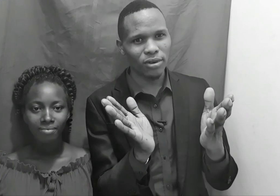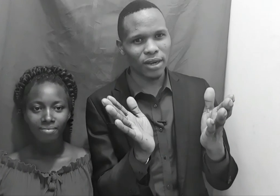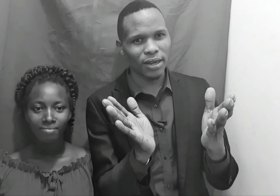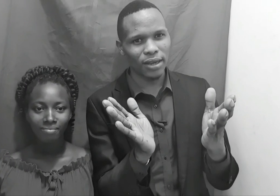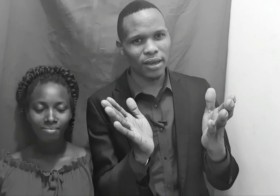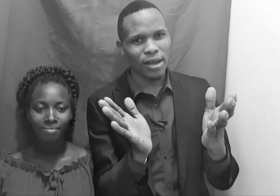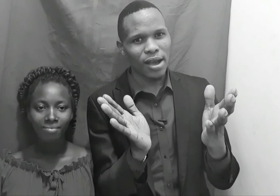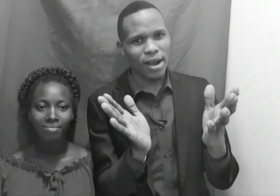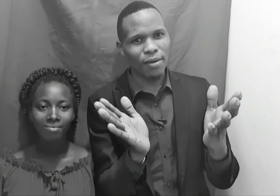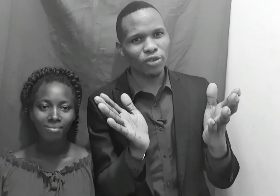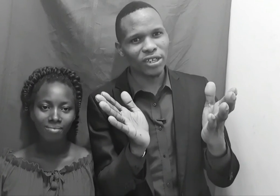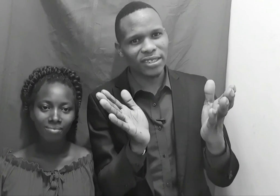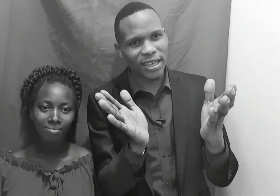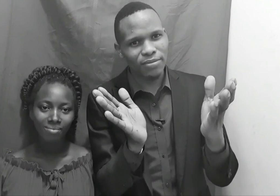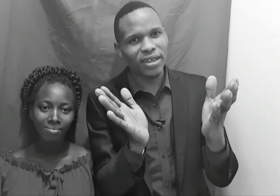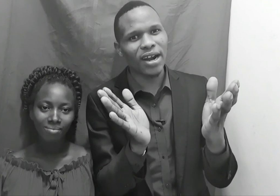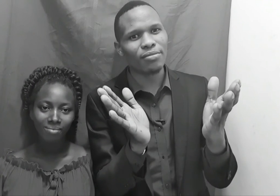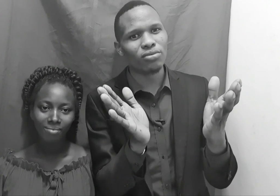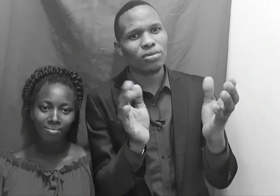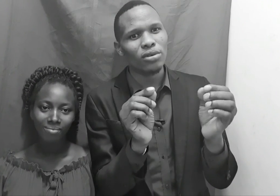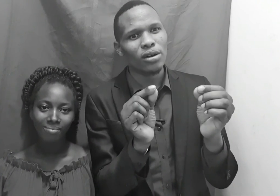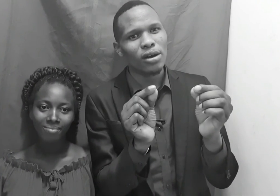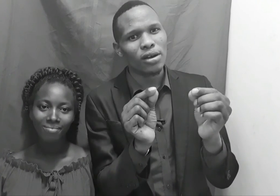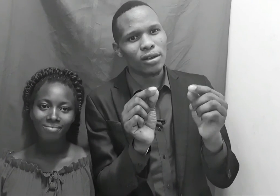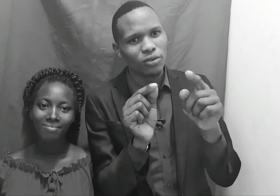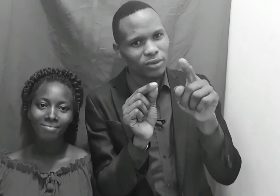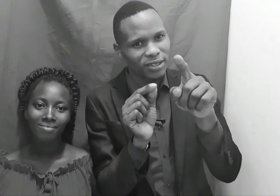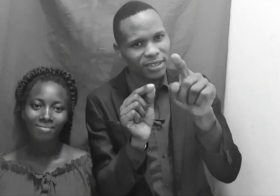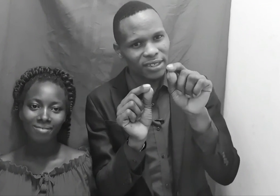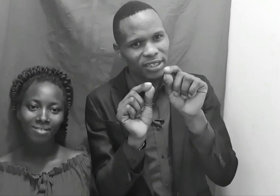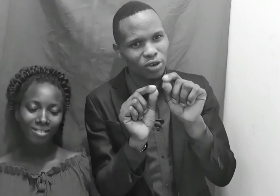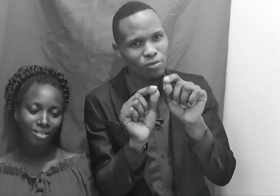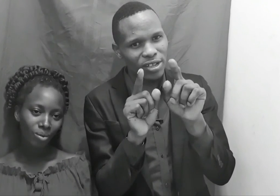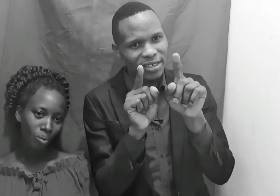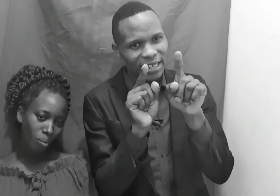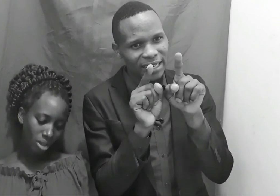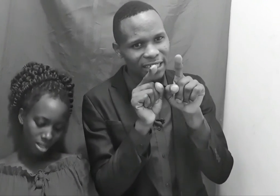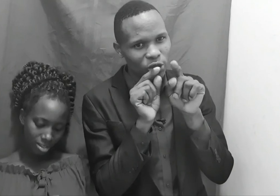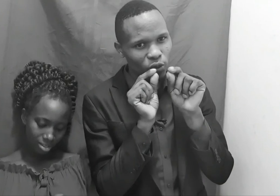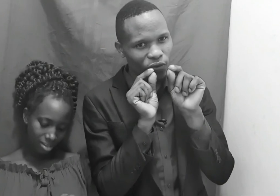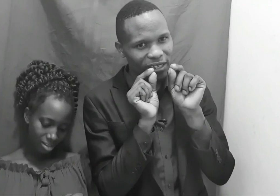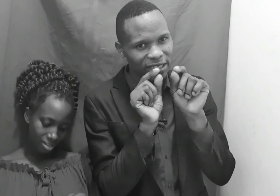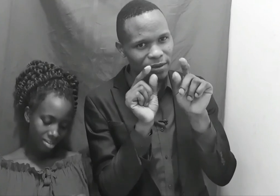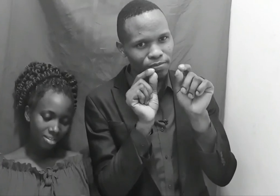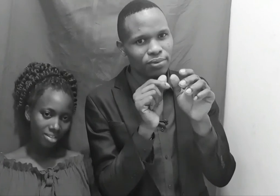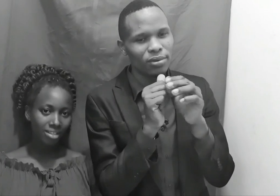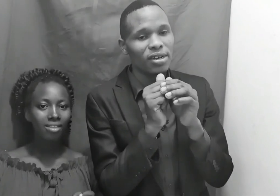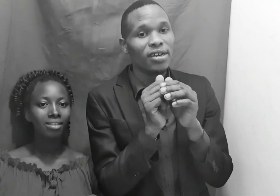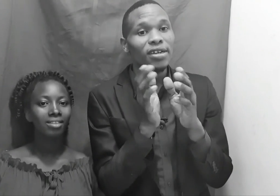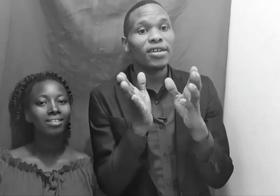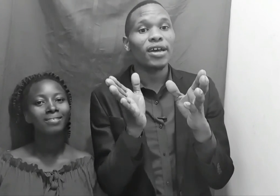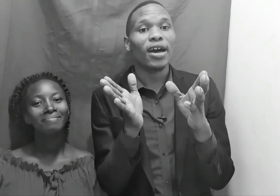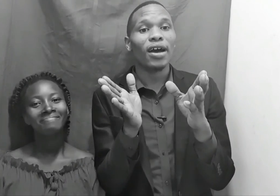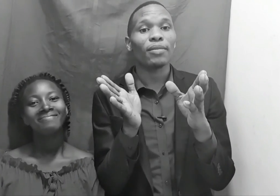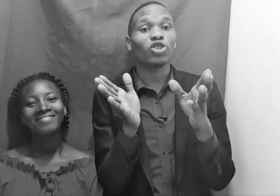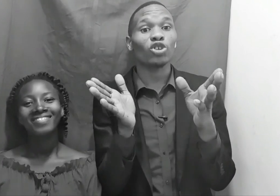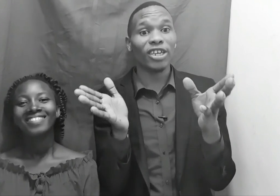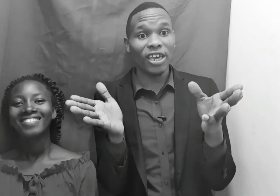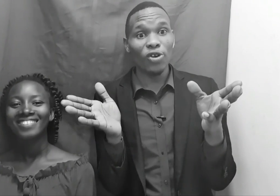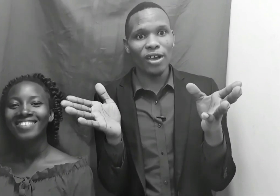kuangalia, kama uja subscribe, usisite kubonyeza kile kitufe tipu, na matukeo